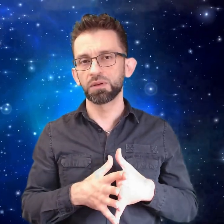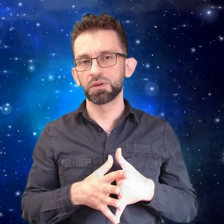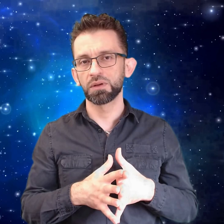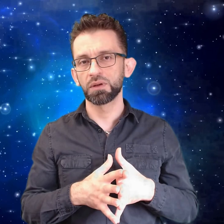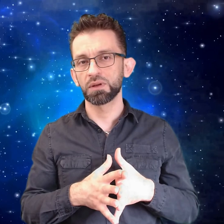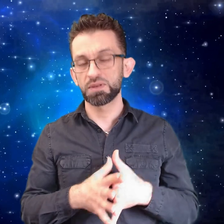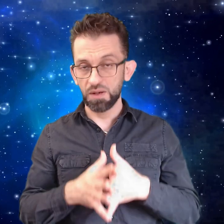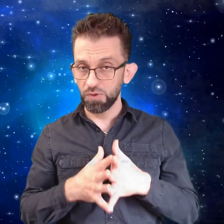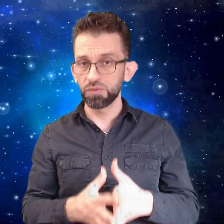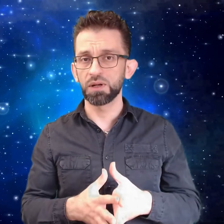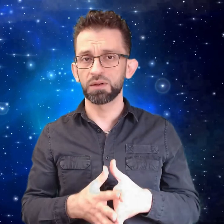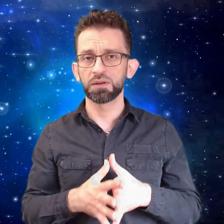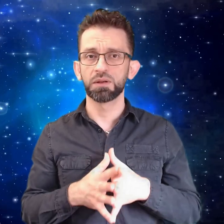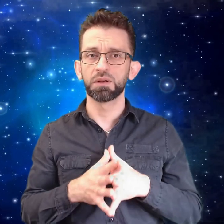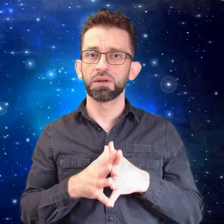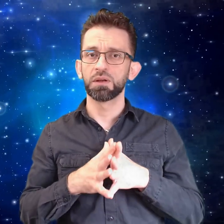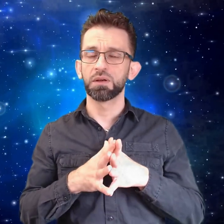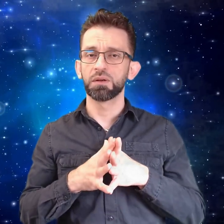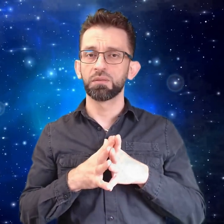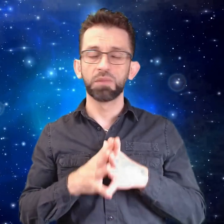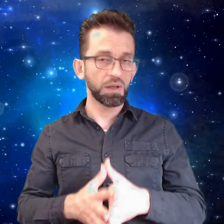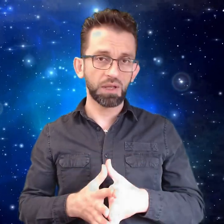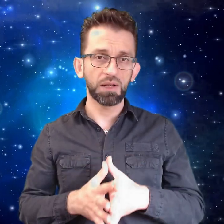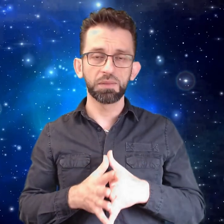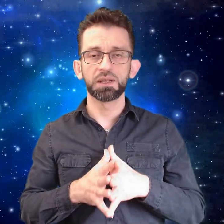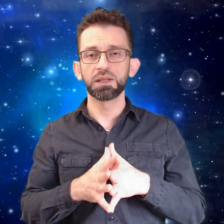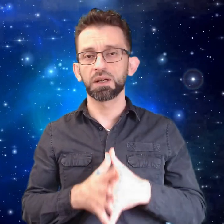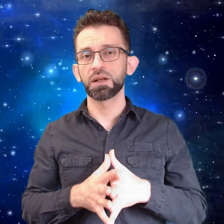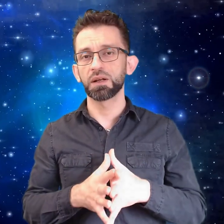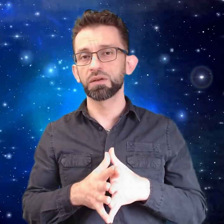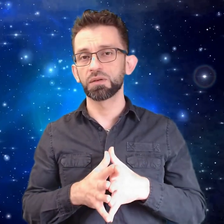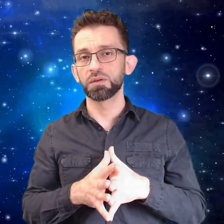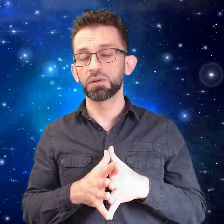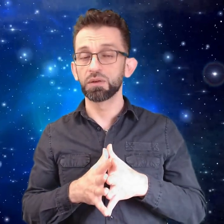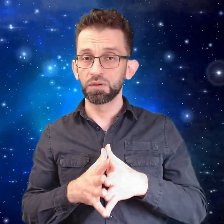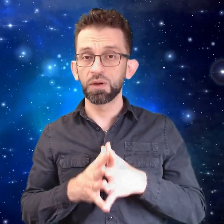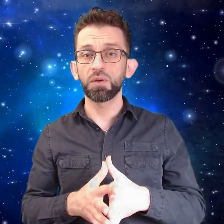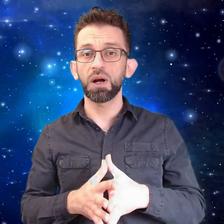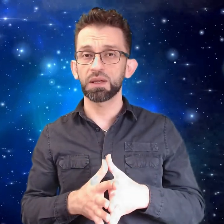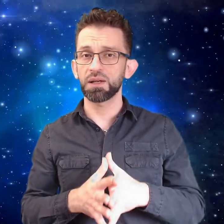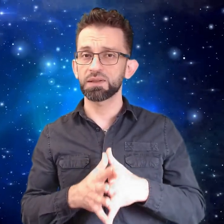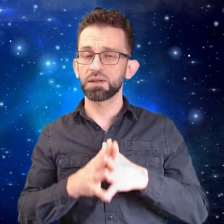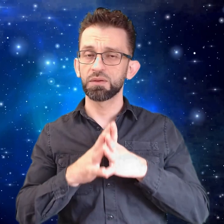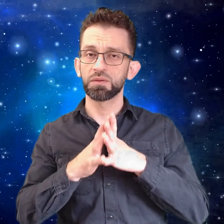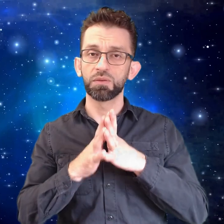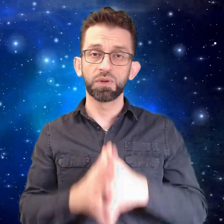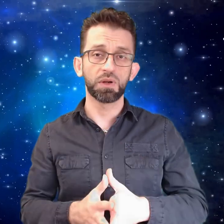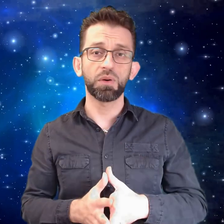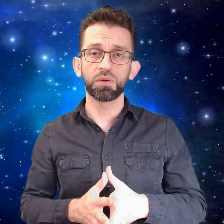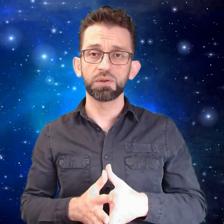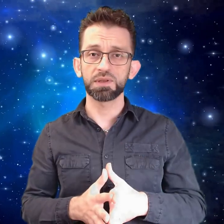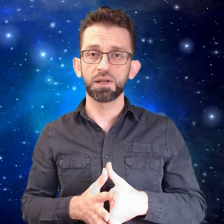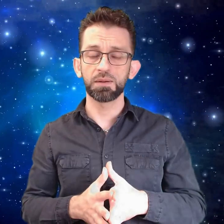سامحونا ما طالع بإيدنا غير نقل لكم لروحك يا حسين ولروحكم السلام